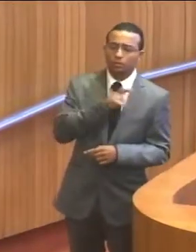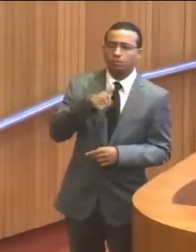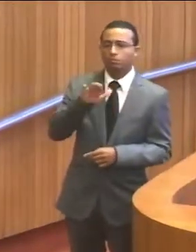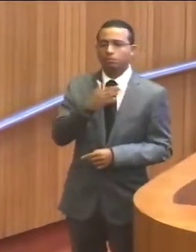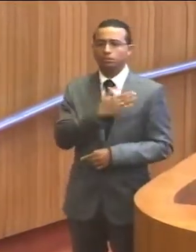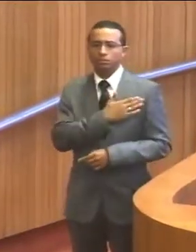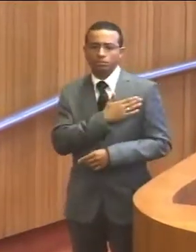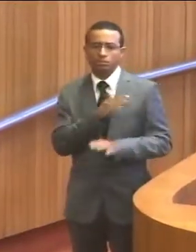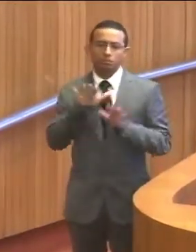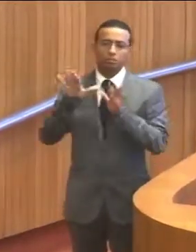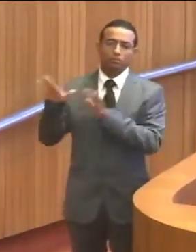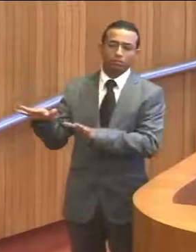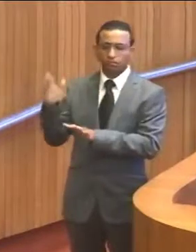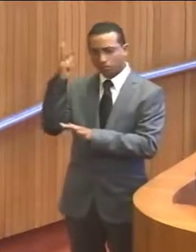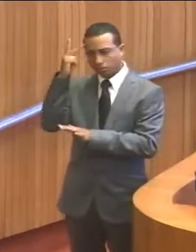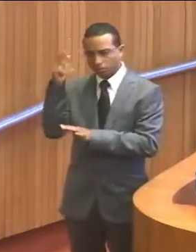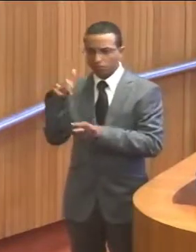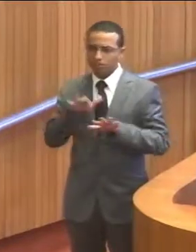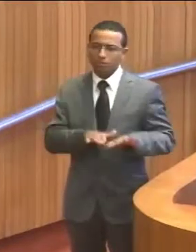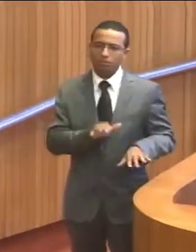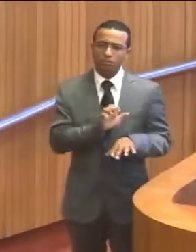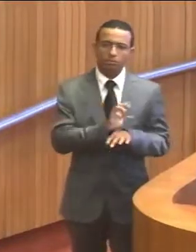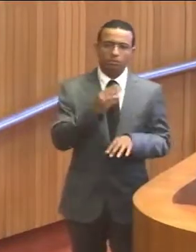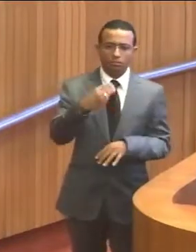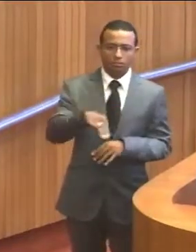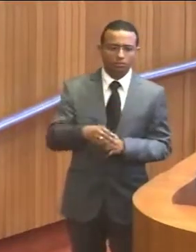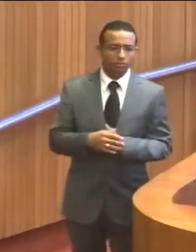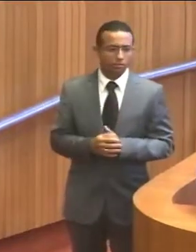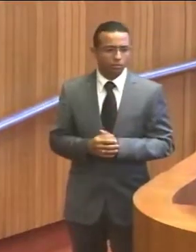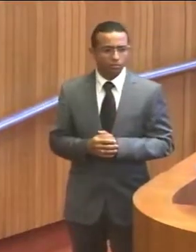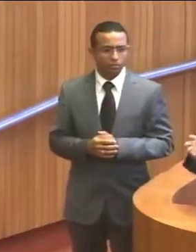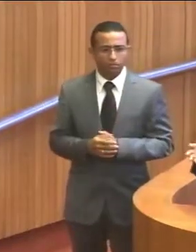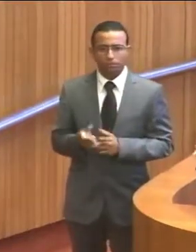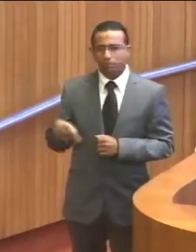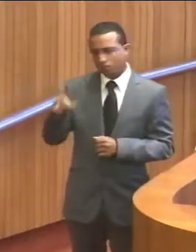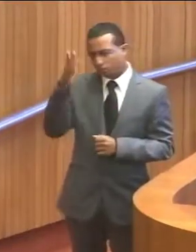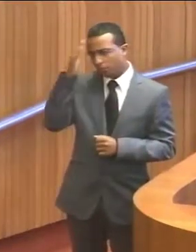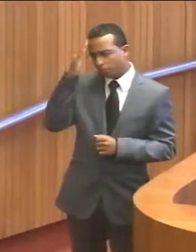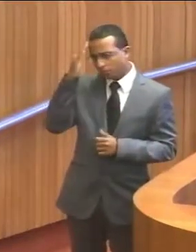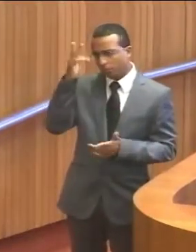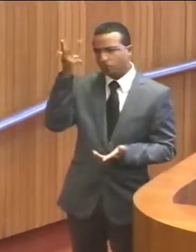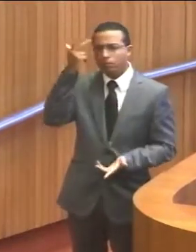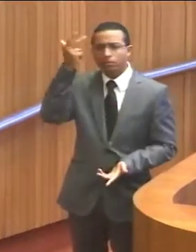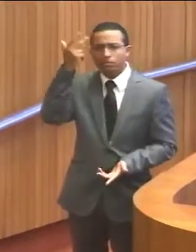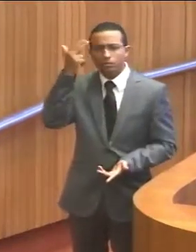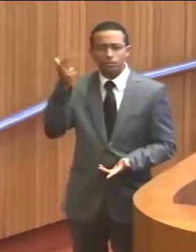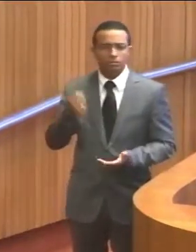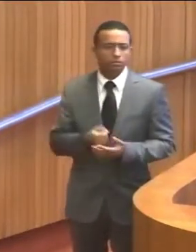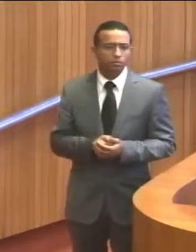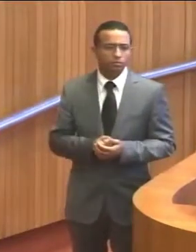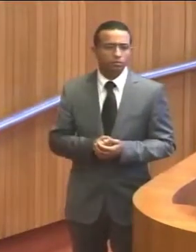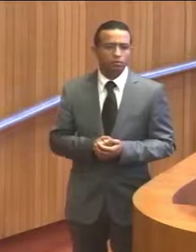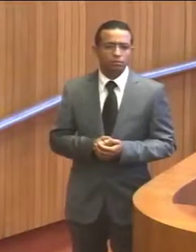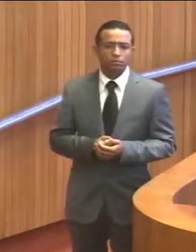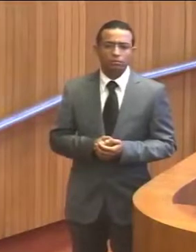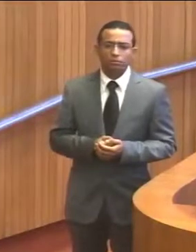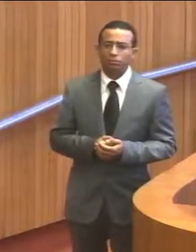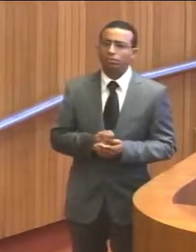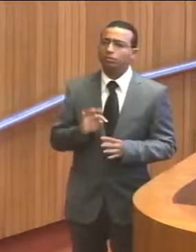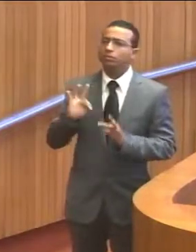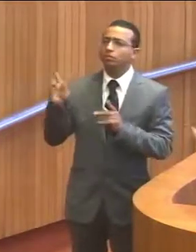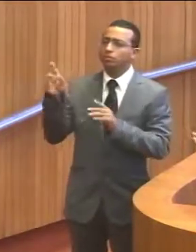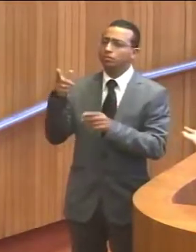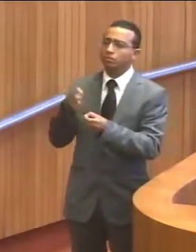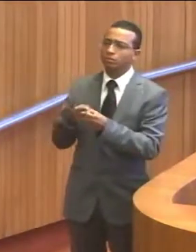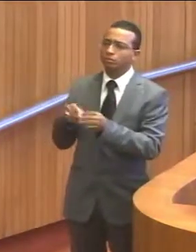agradável, estar em São Paulo e não no Estado do Maranhão. Nós sabemos que é normal sair gente de todas